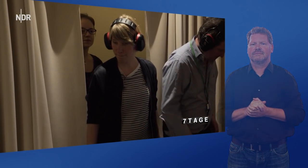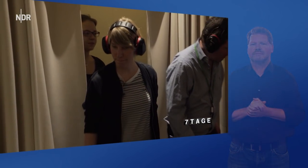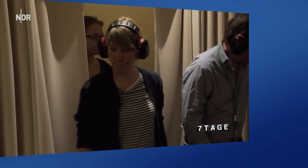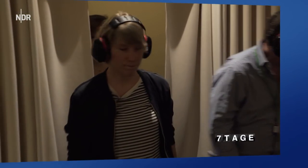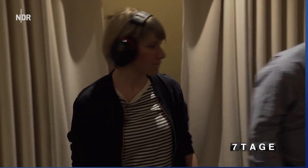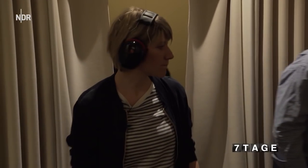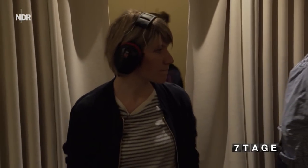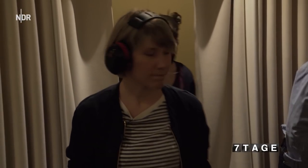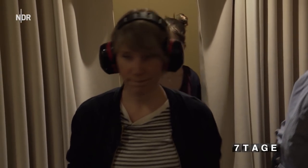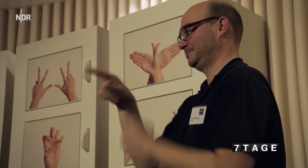Wie einen Wie